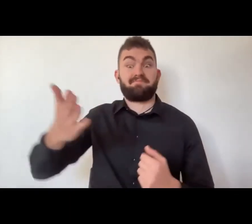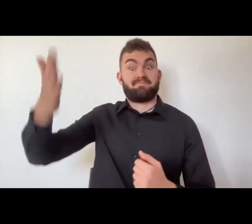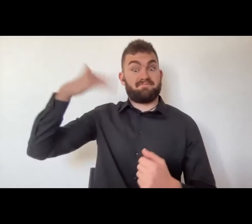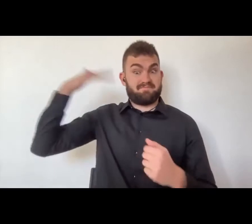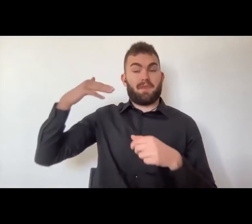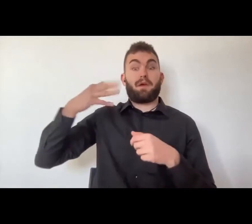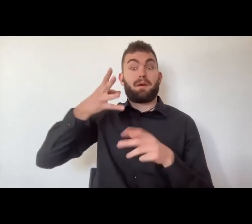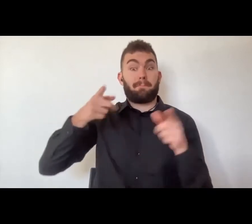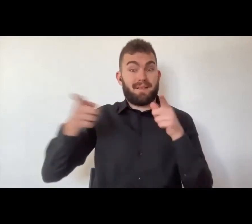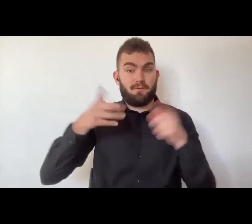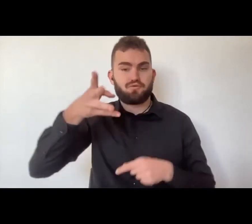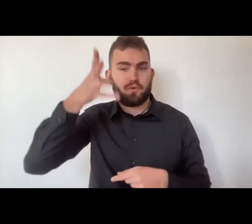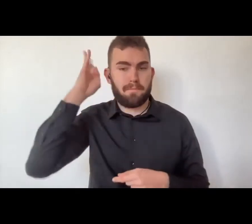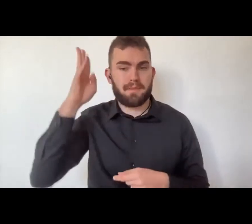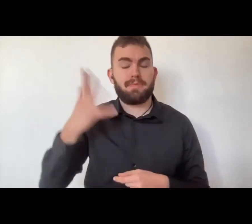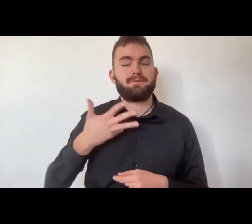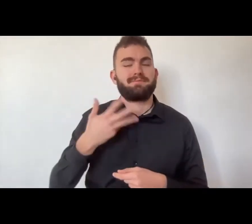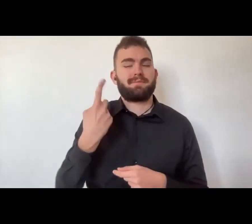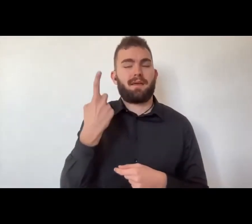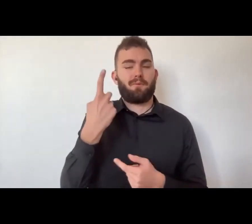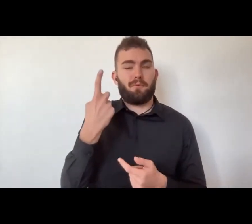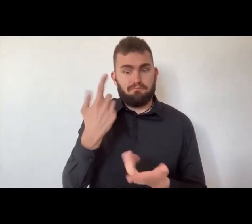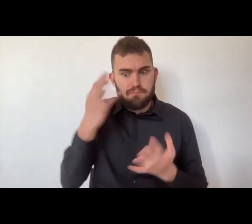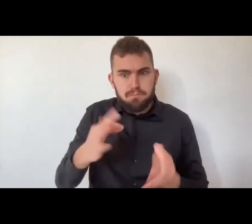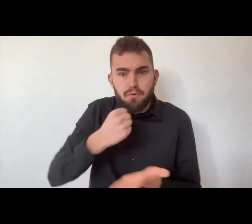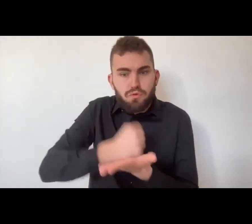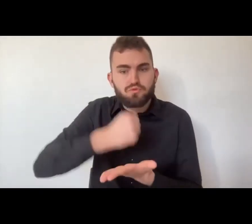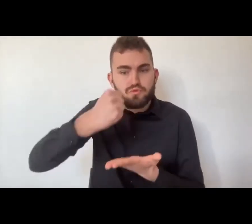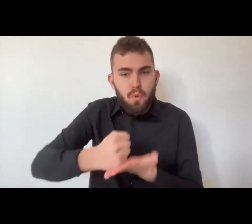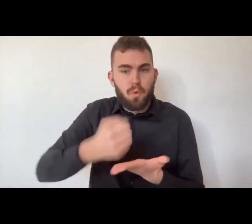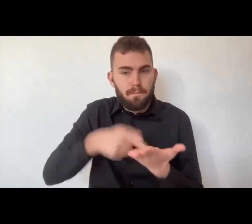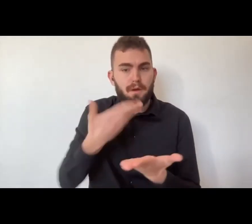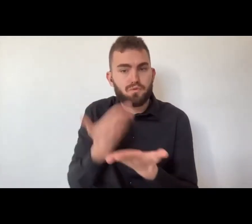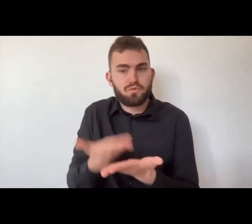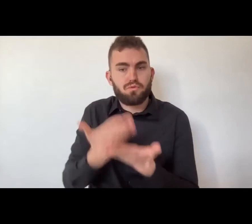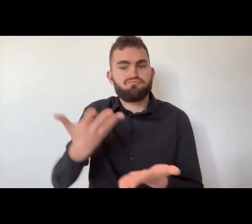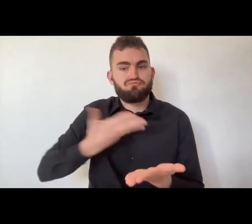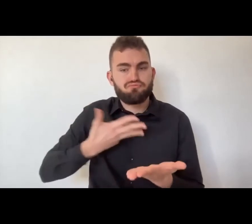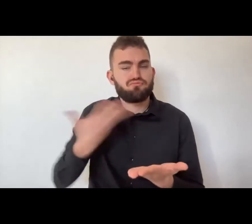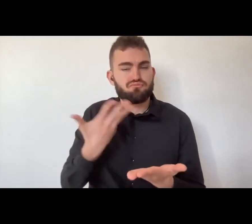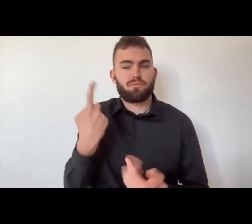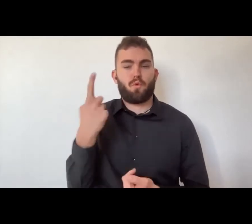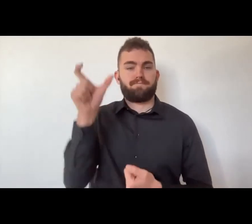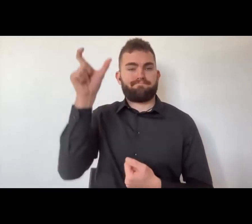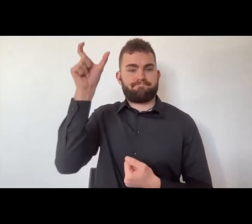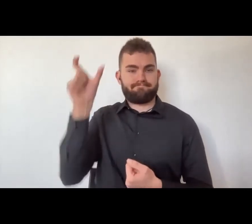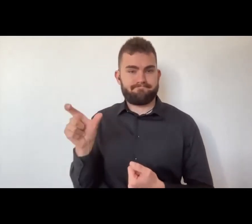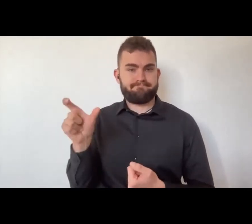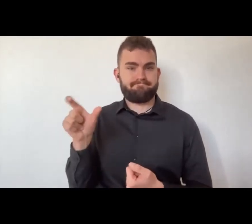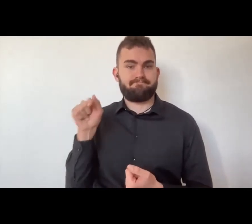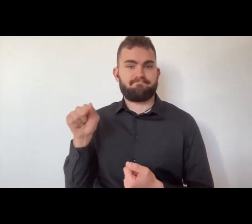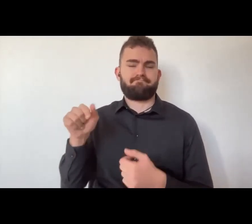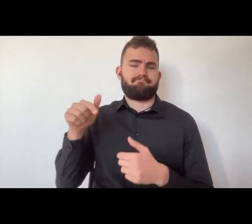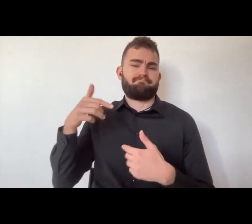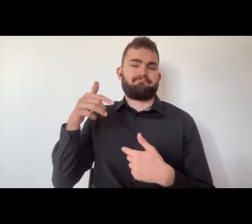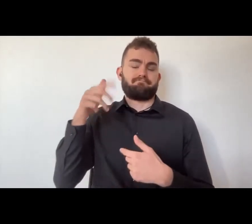Magari qualcuno di voi non è a conoscenza che nel periodo dell'antica Roma, e abbiamo documentazione in